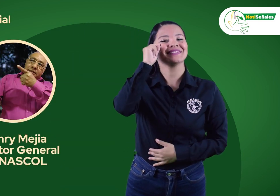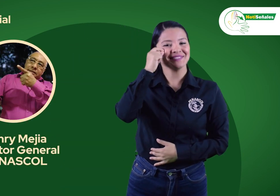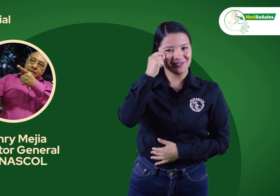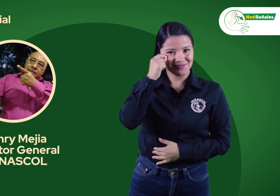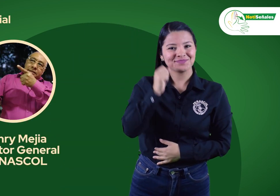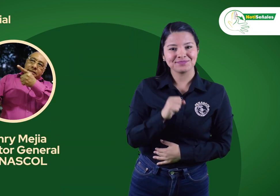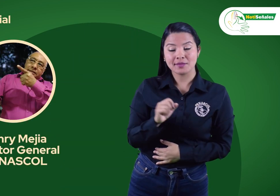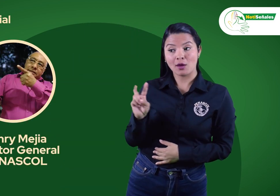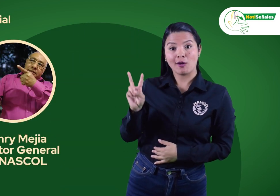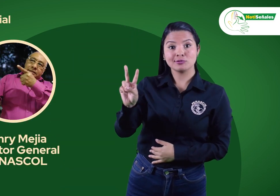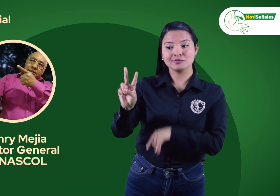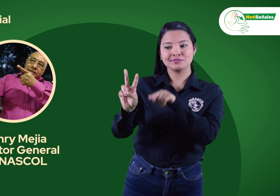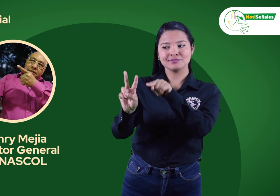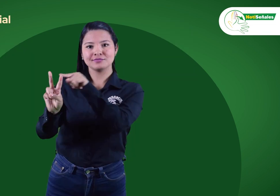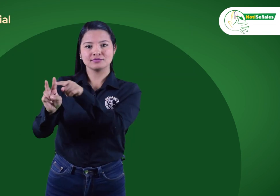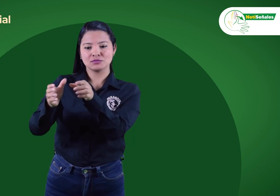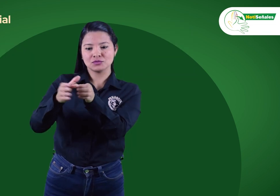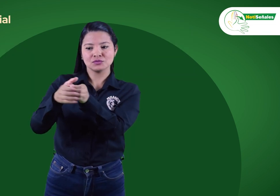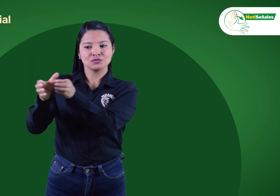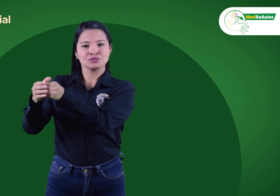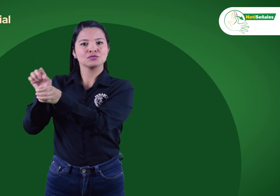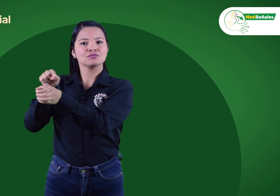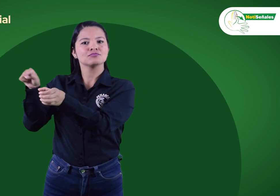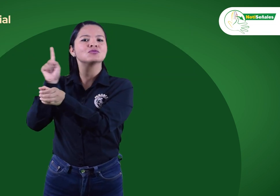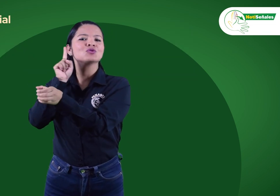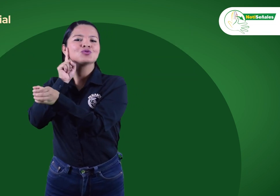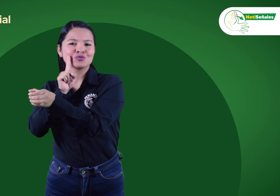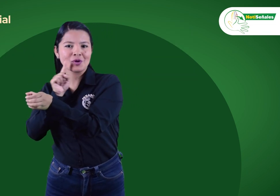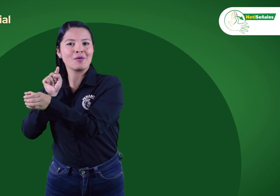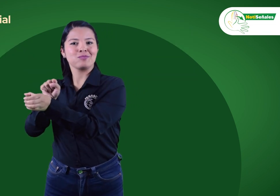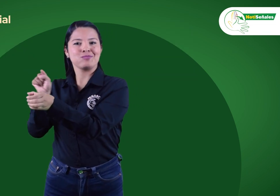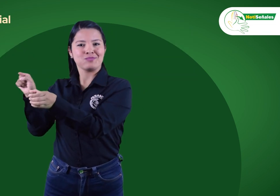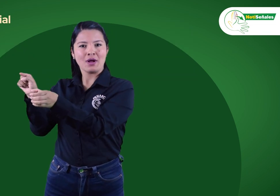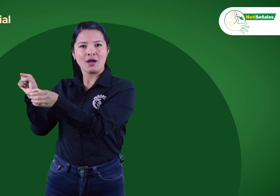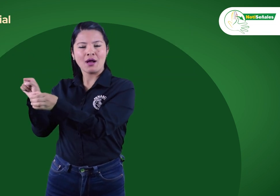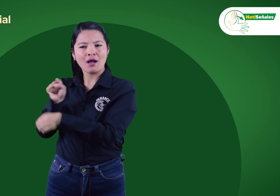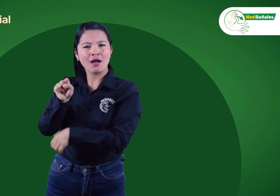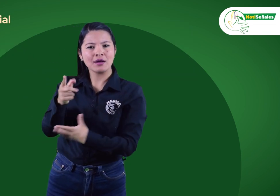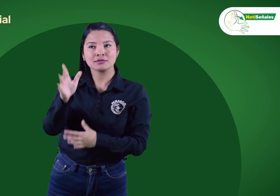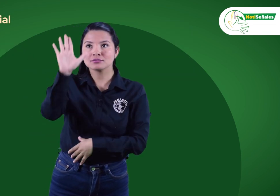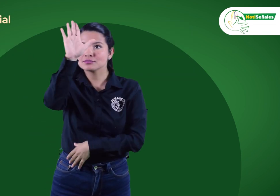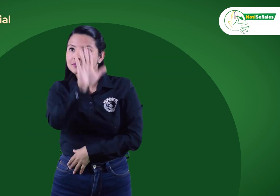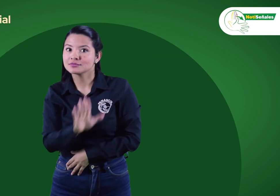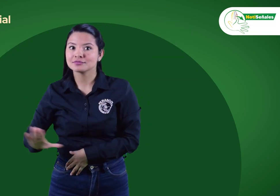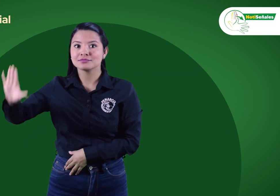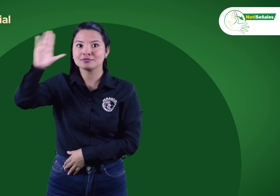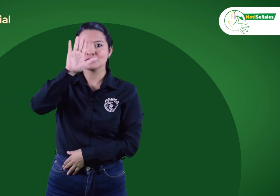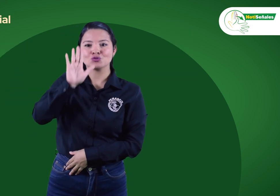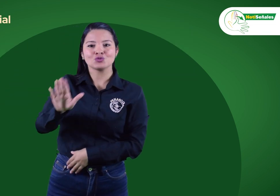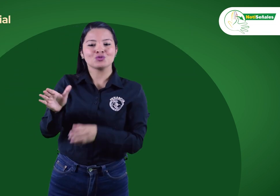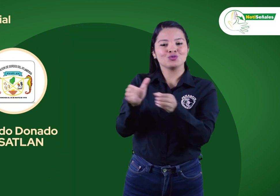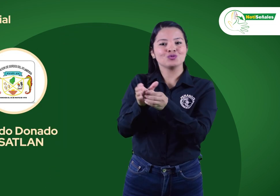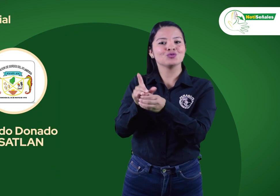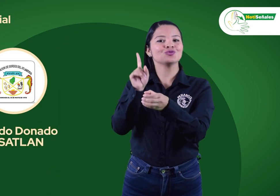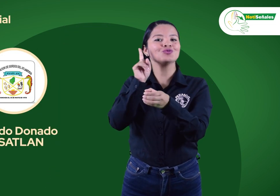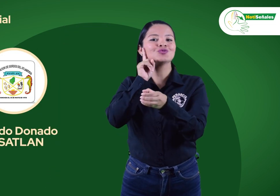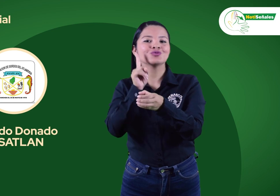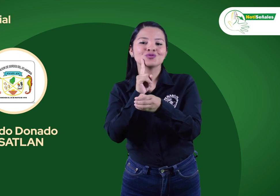Asistimos a Barranquilla a varias reuniones de incidencia lideradas por Henry Mejía, en compañía de Amado